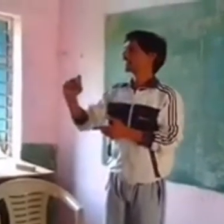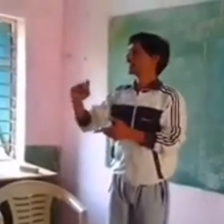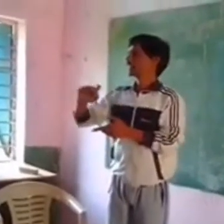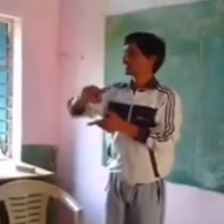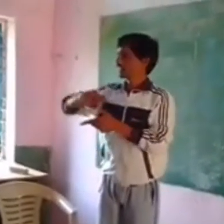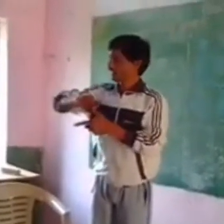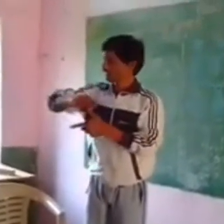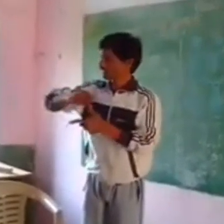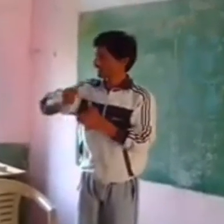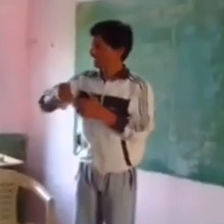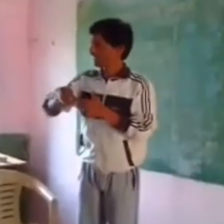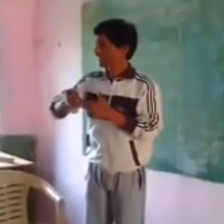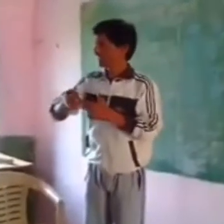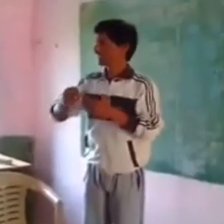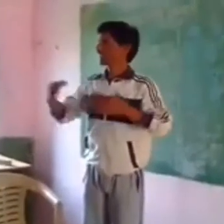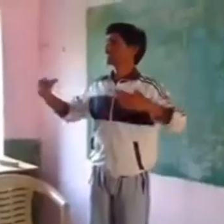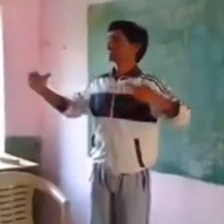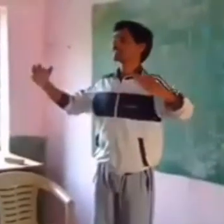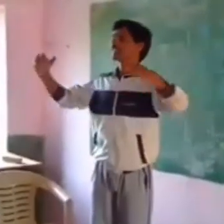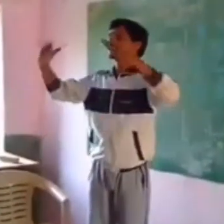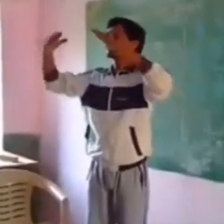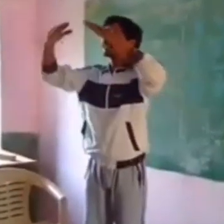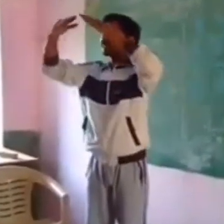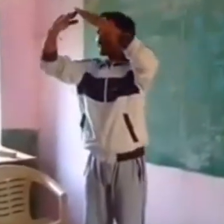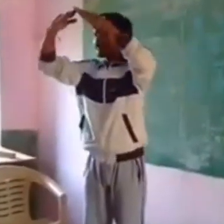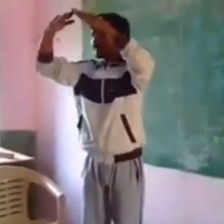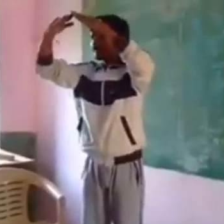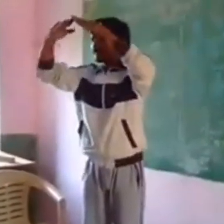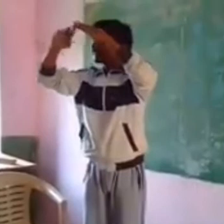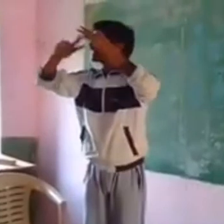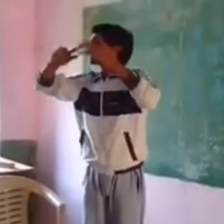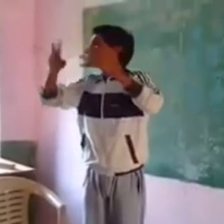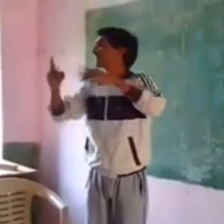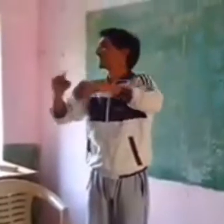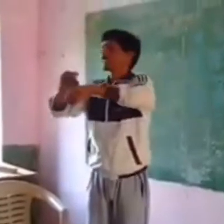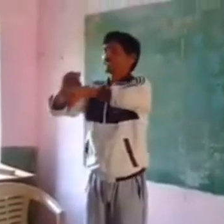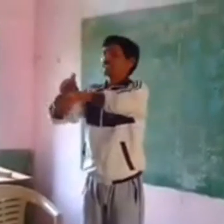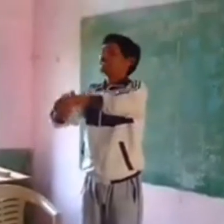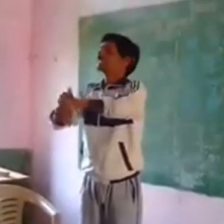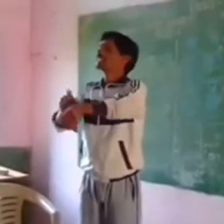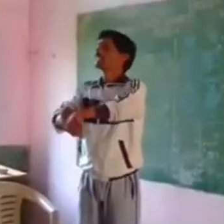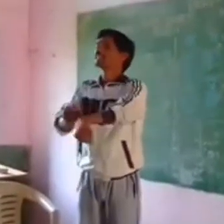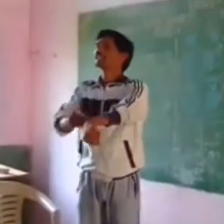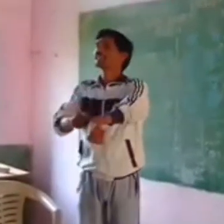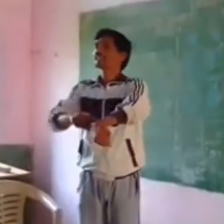से घर या घड़ी